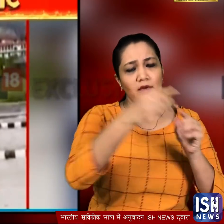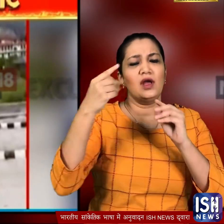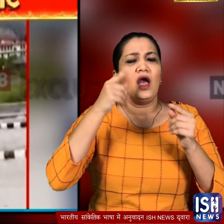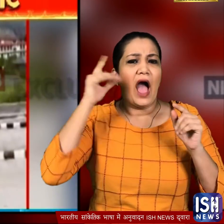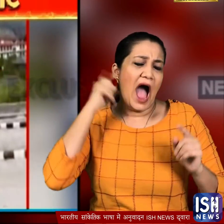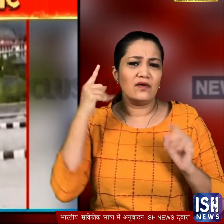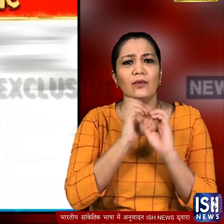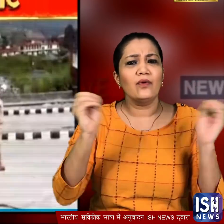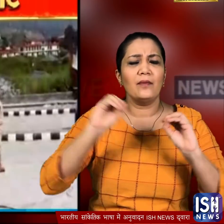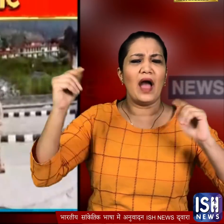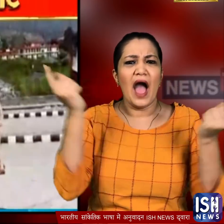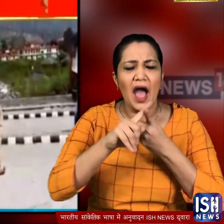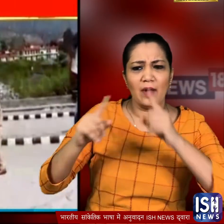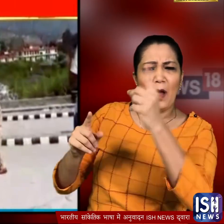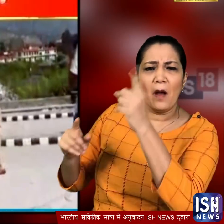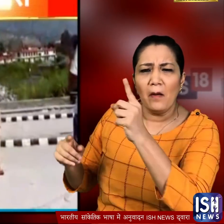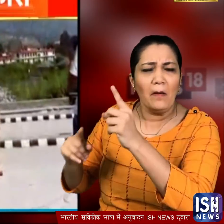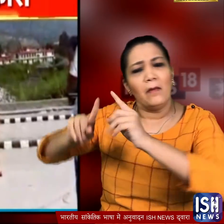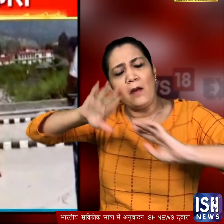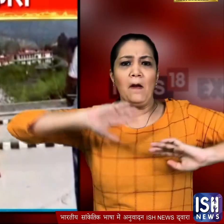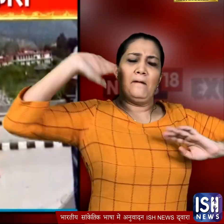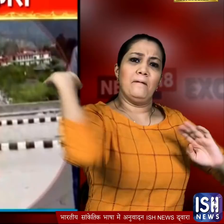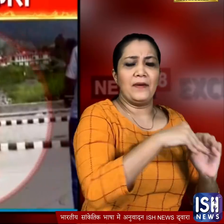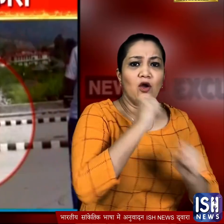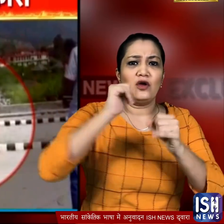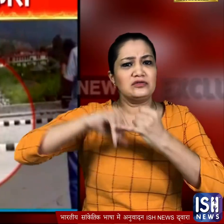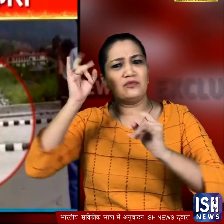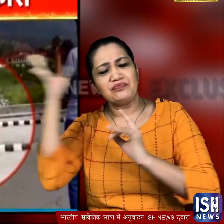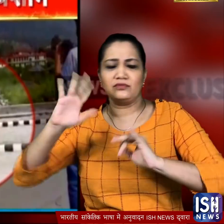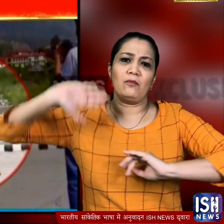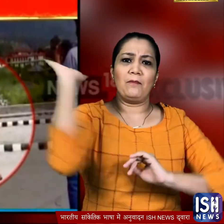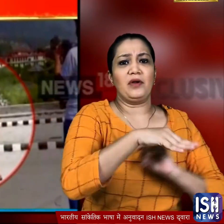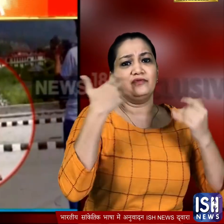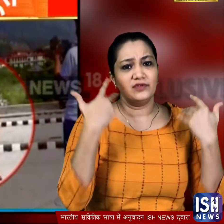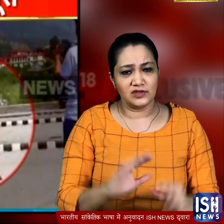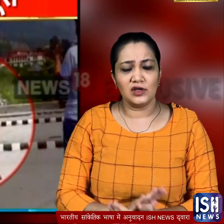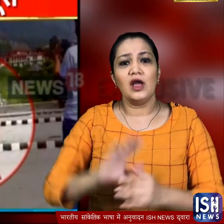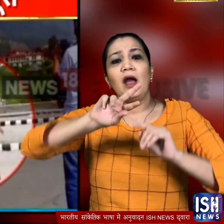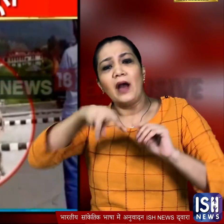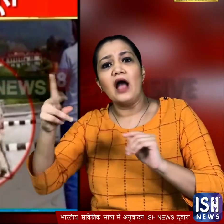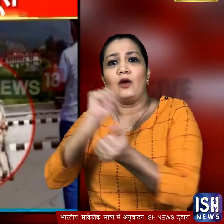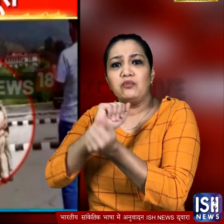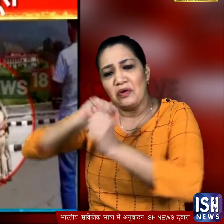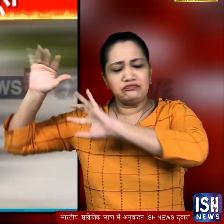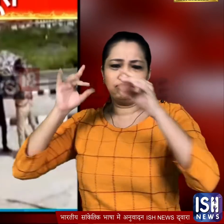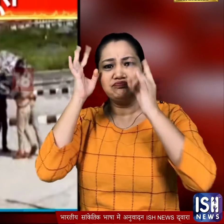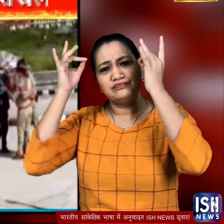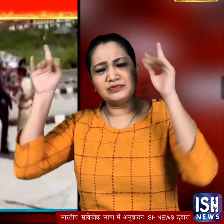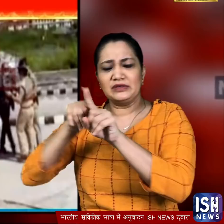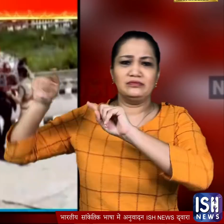कि किसी बात पर स्पी को धमकाय जा रहा था जिस पर गौरव सिंग आपा खुब बैठे इसके बाद तो आसपास खड़े कई पुलिस अधिकारी भड़क गये साथ में काला